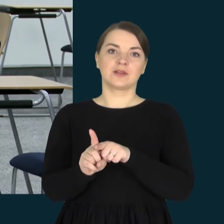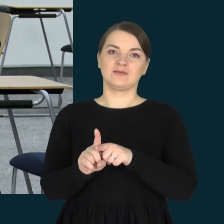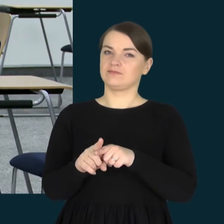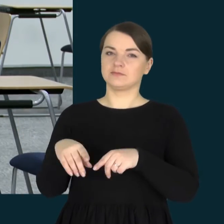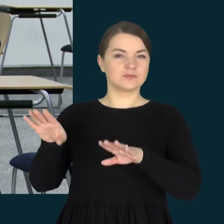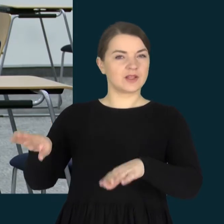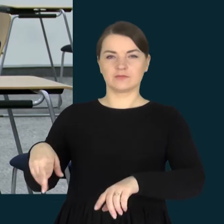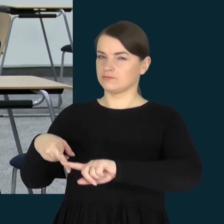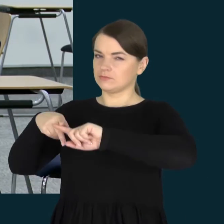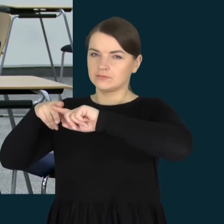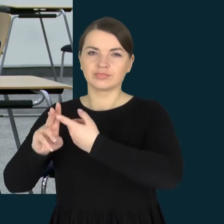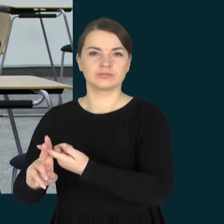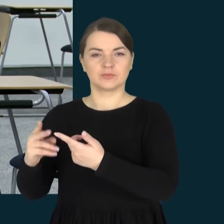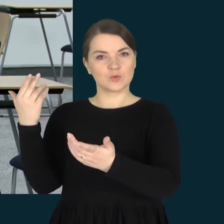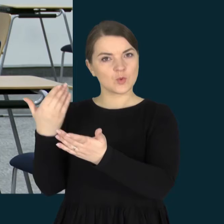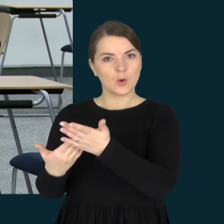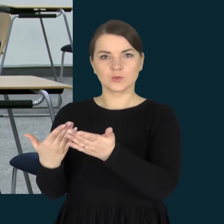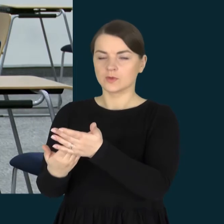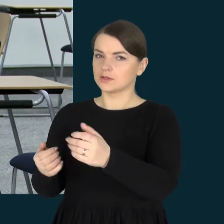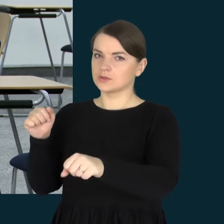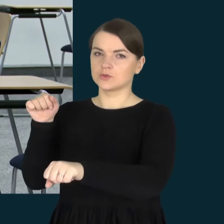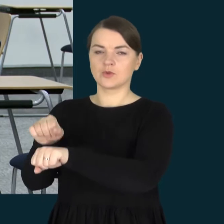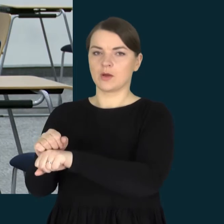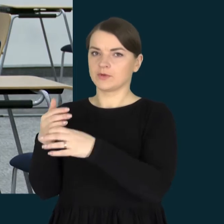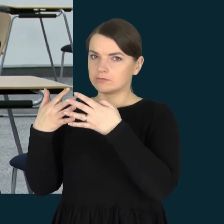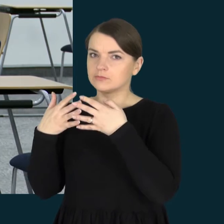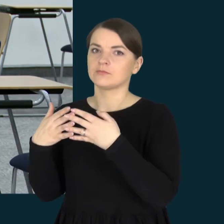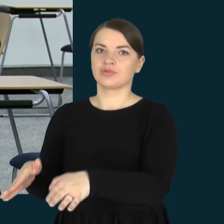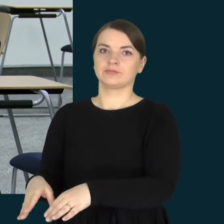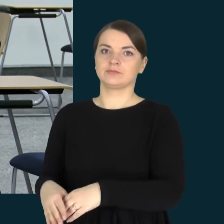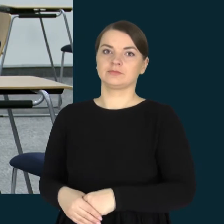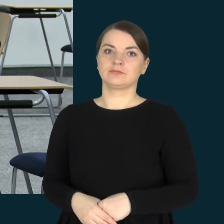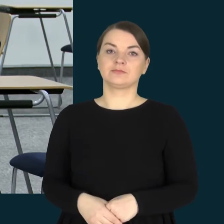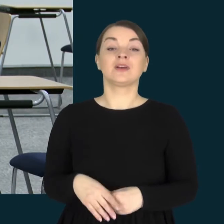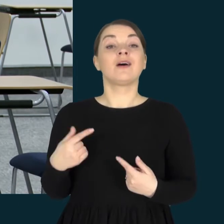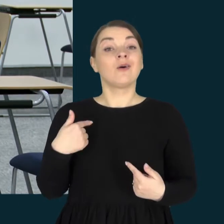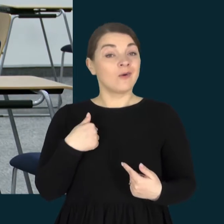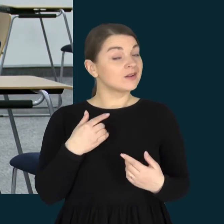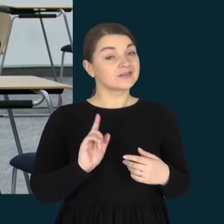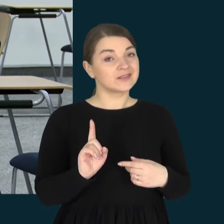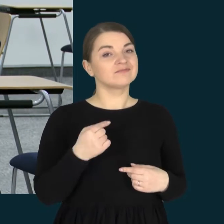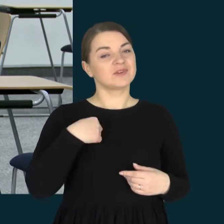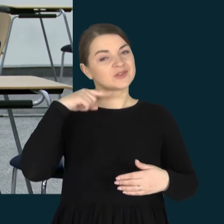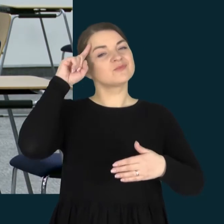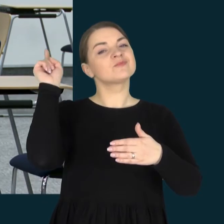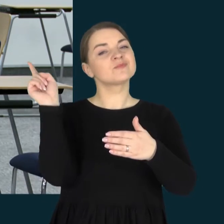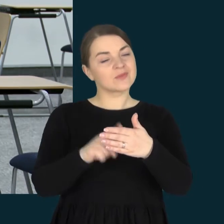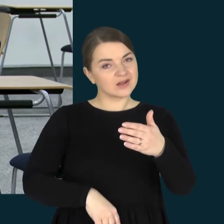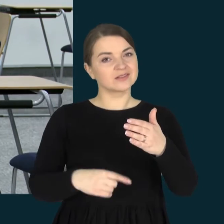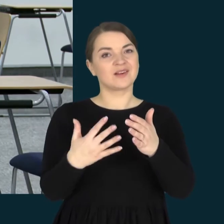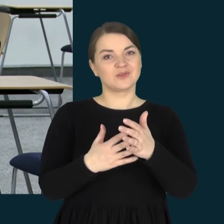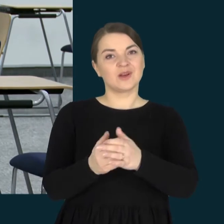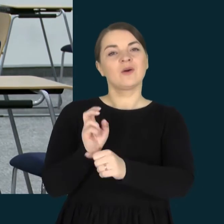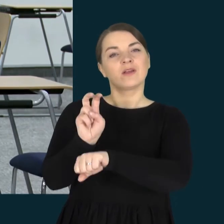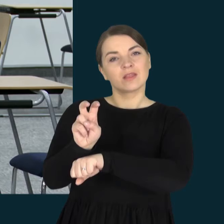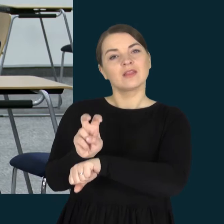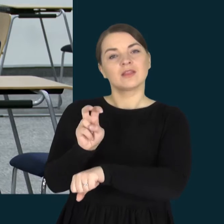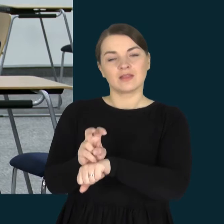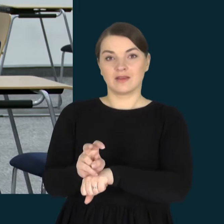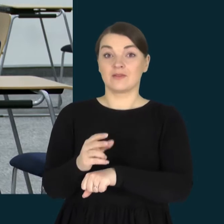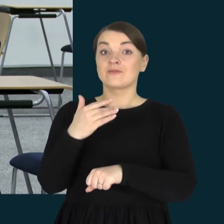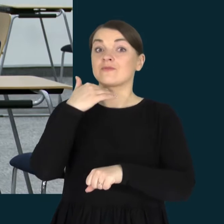gydimą, tas konsultacijas. Dėja, aš patikėjau daktarais ir lankiausi toliau, kuo save labai